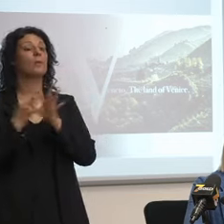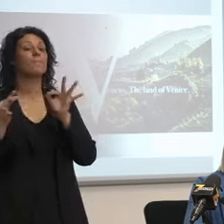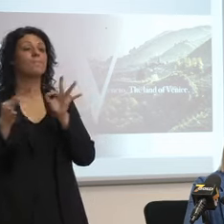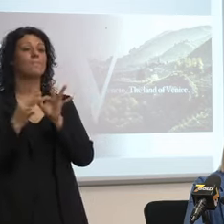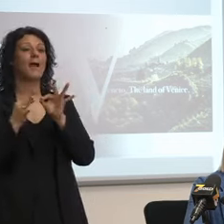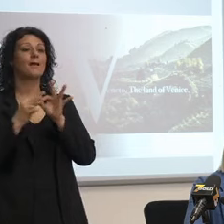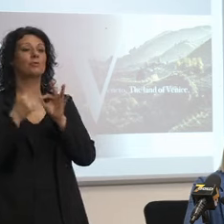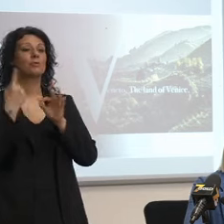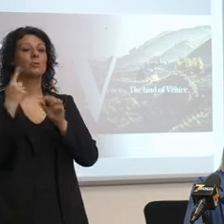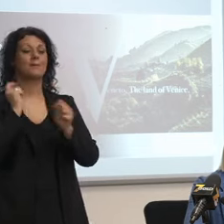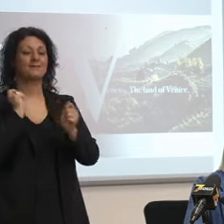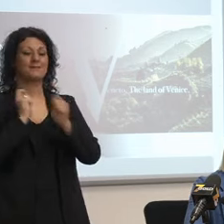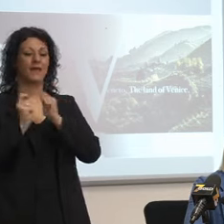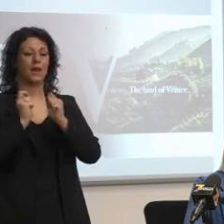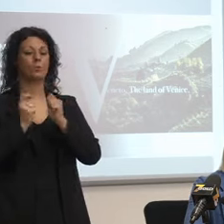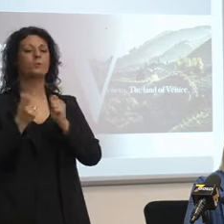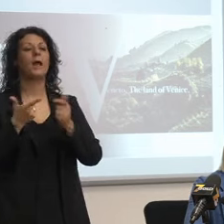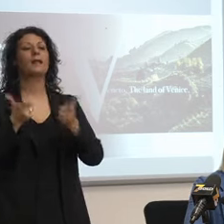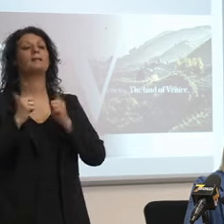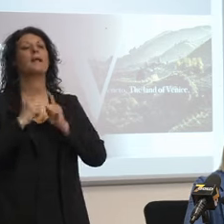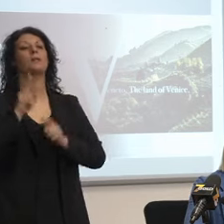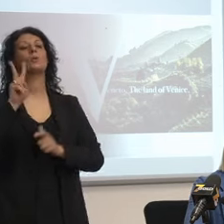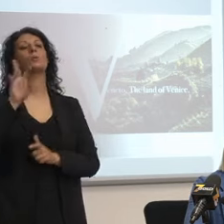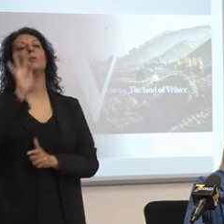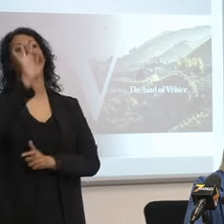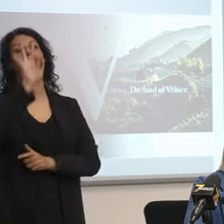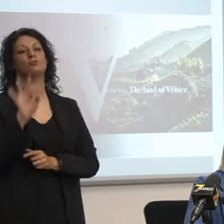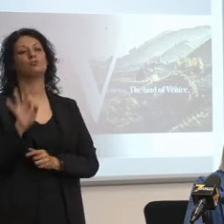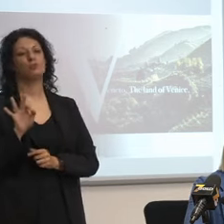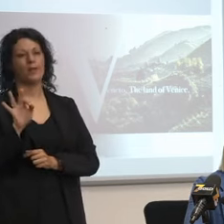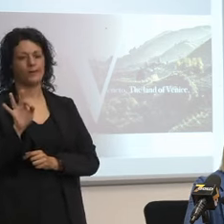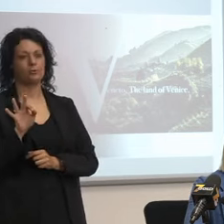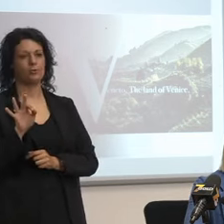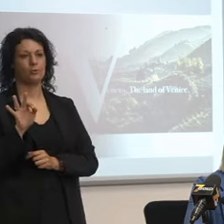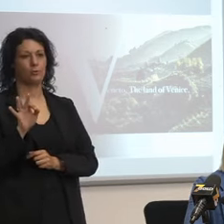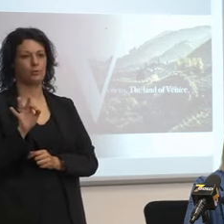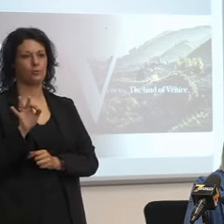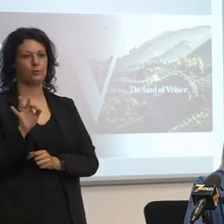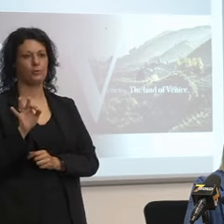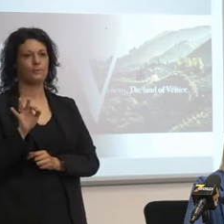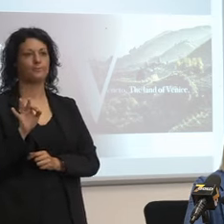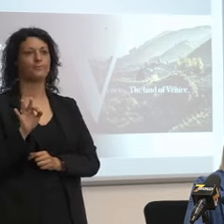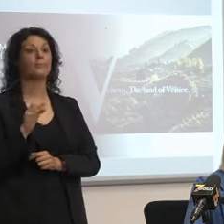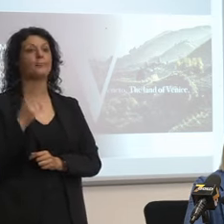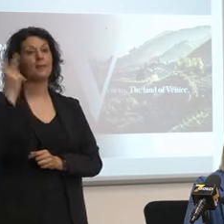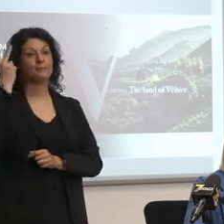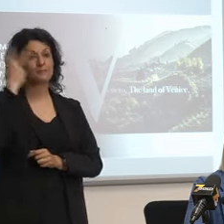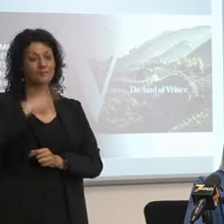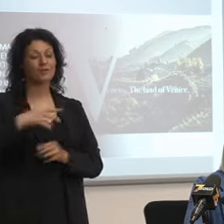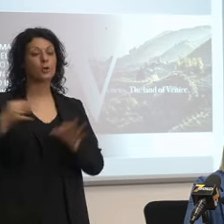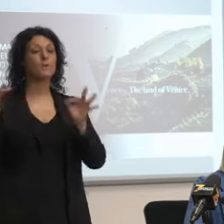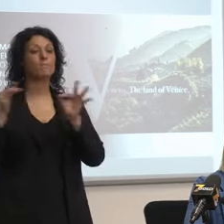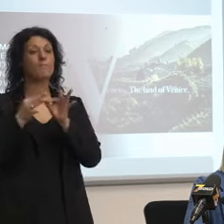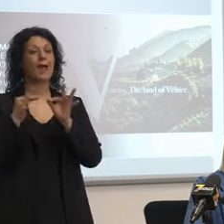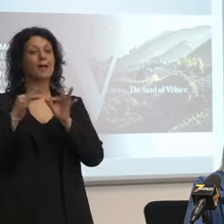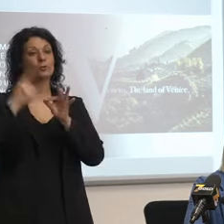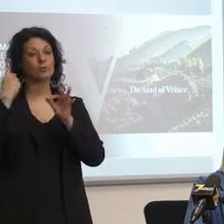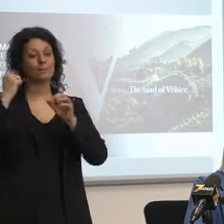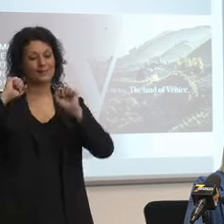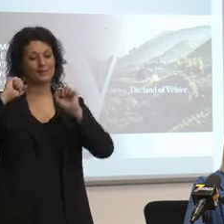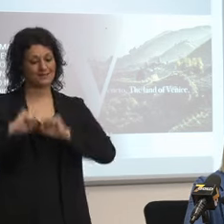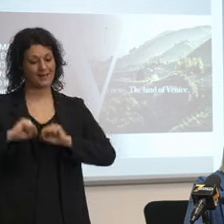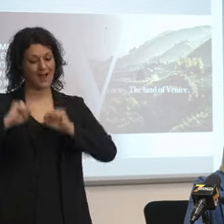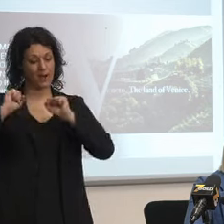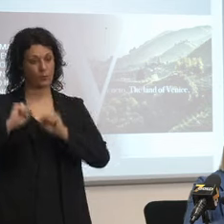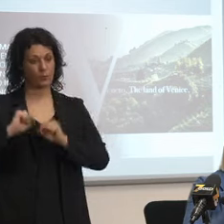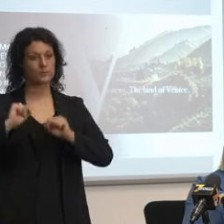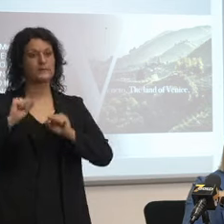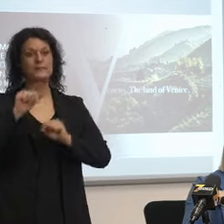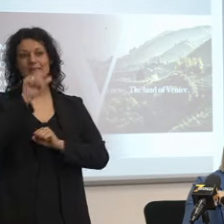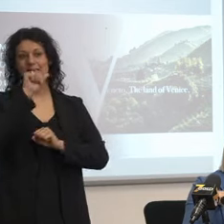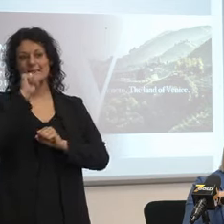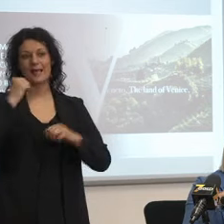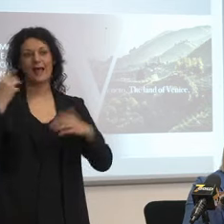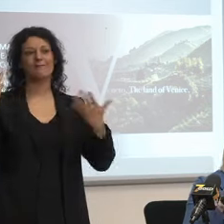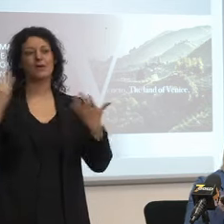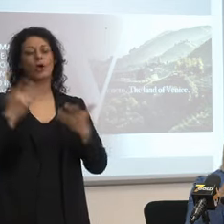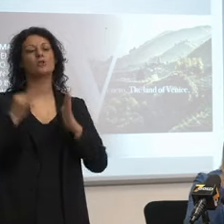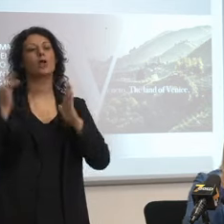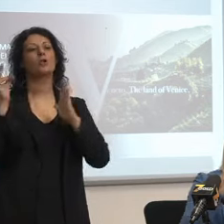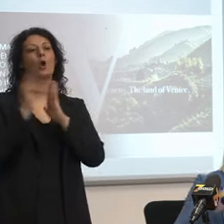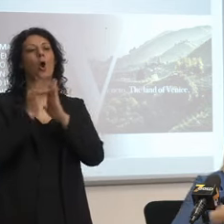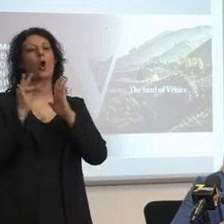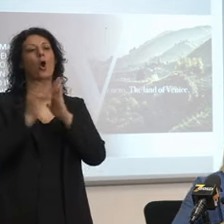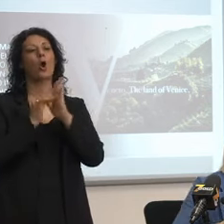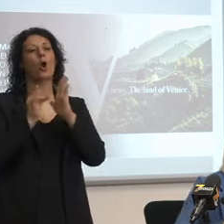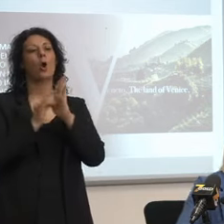al 2% però chiaramente il patto per la salute che sapete che per essere applicato ha bisogno poi delle norme singole